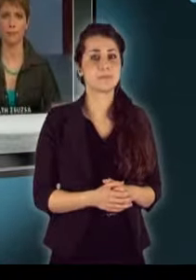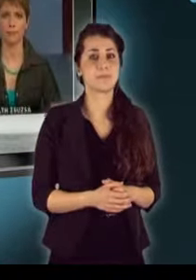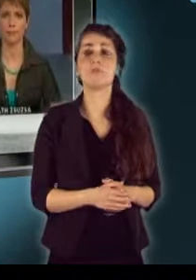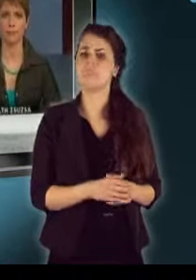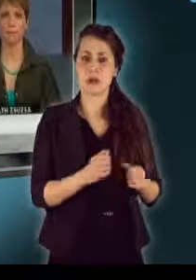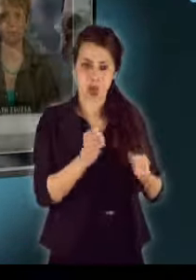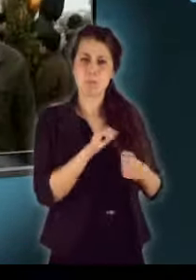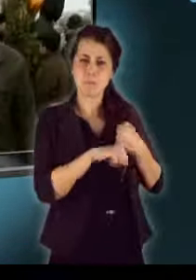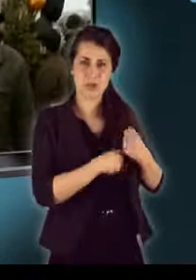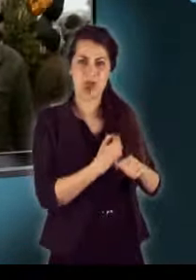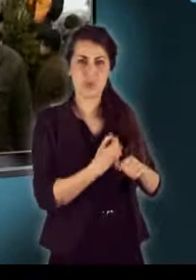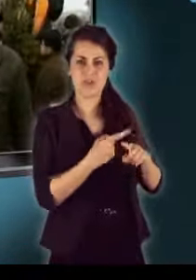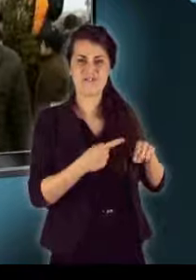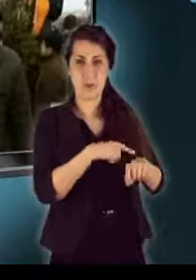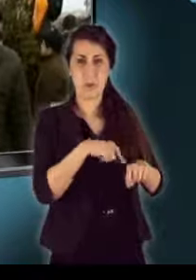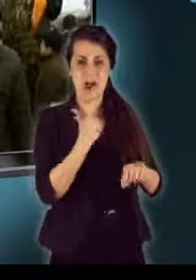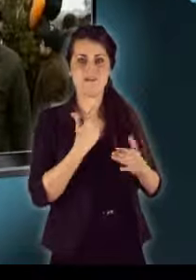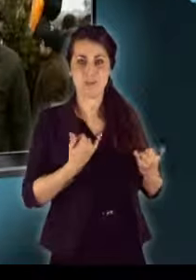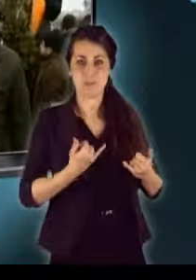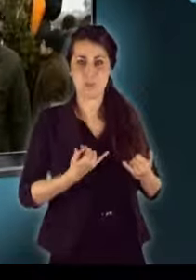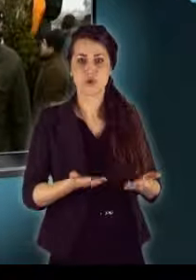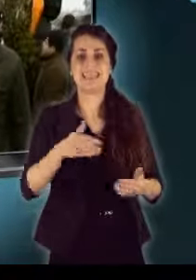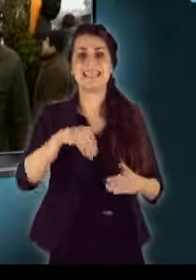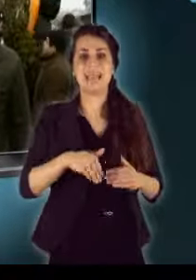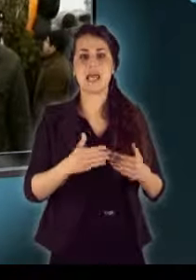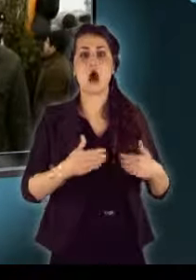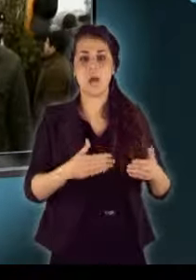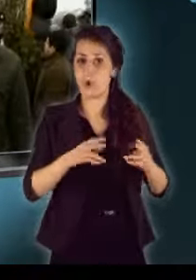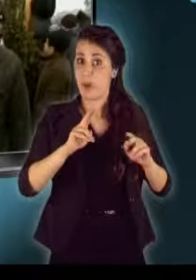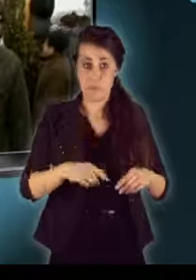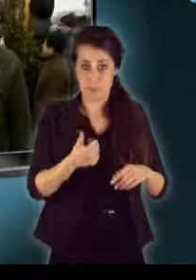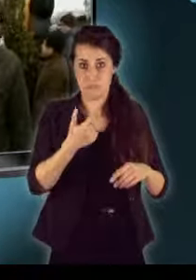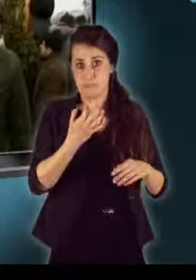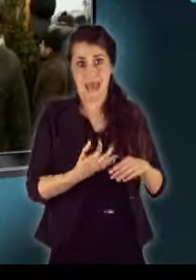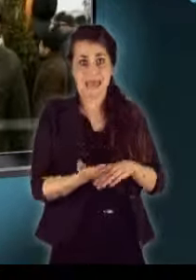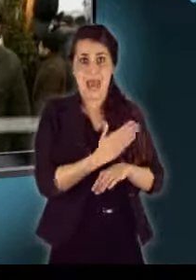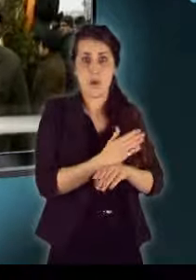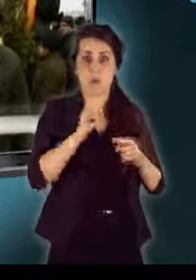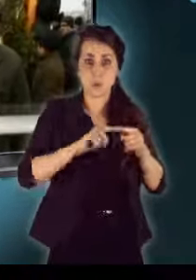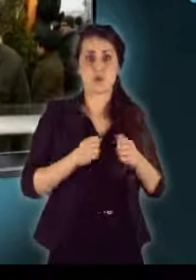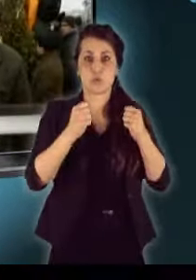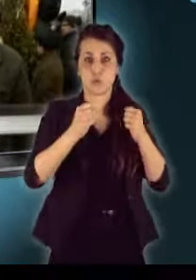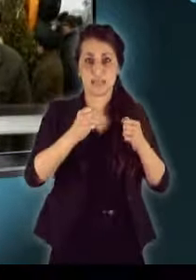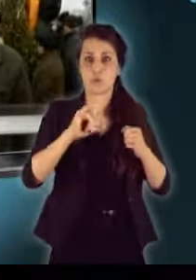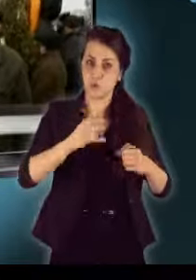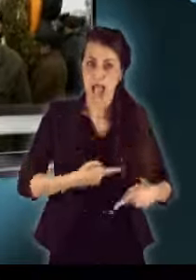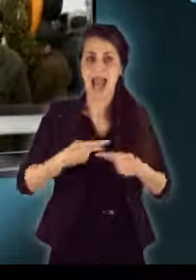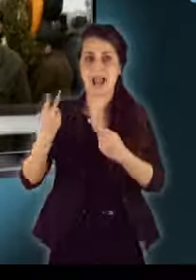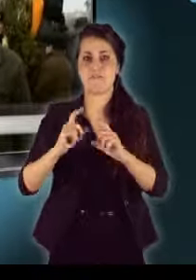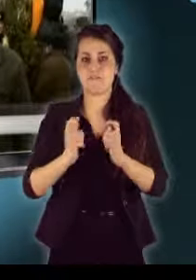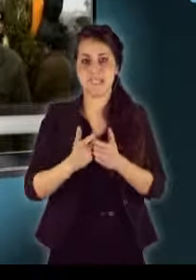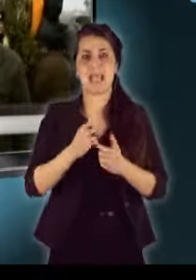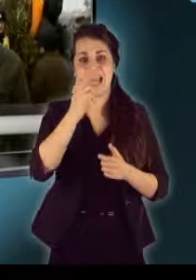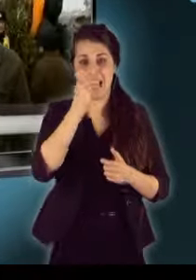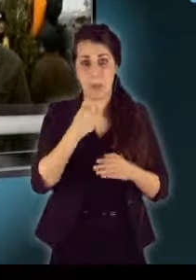Nagyon mozgalmas fél óra van mögöttünk itt a parlament déli kapujánál. Tényleg percekkel ezelőtt az utolsó tüntető szimpatizányst is elvitték itt